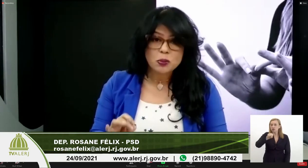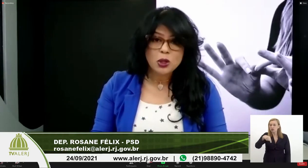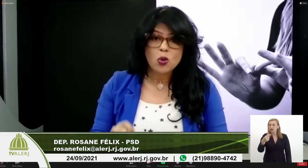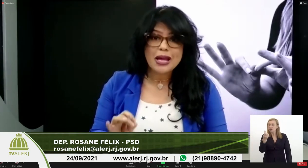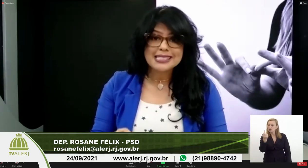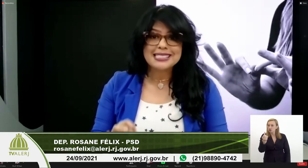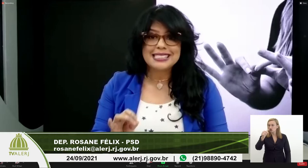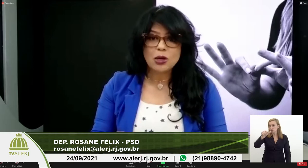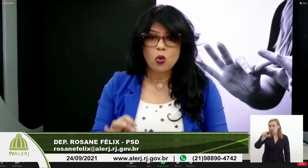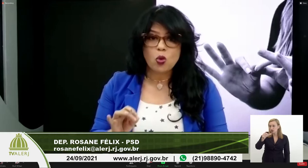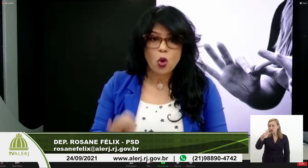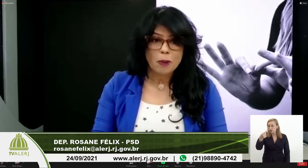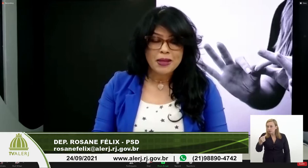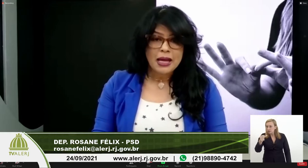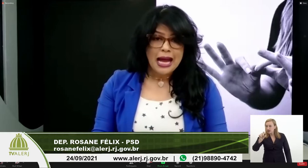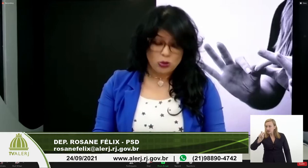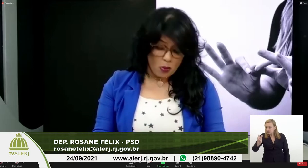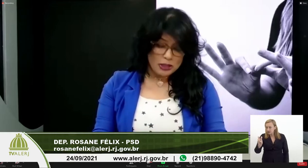2005.